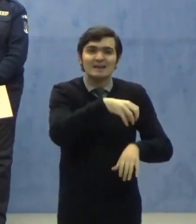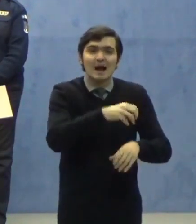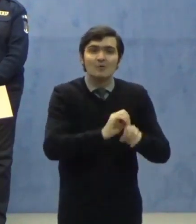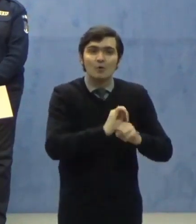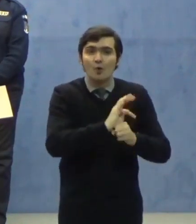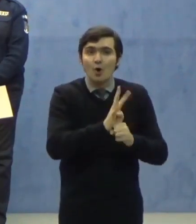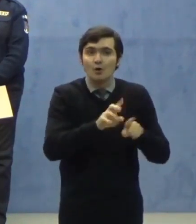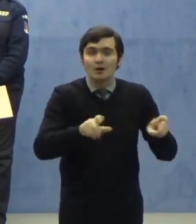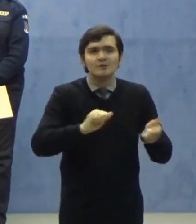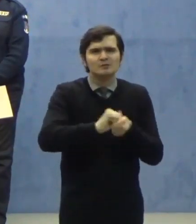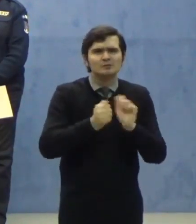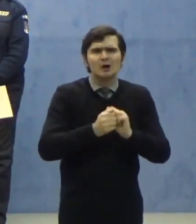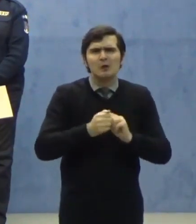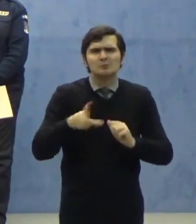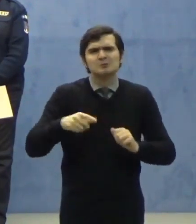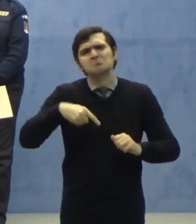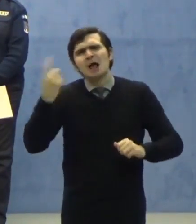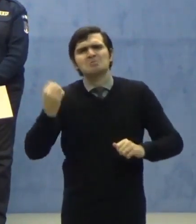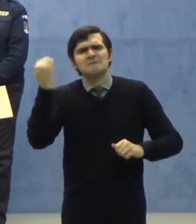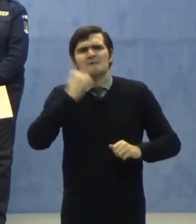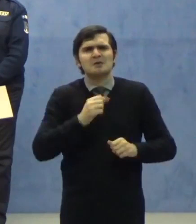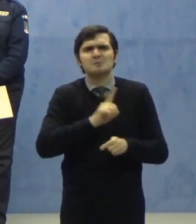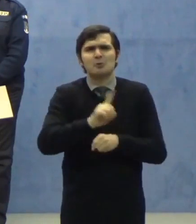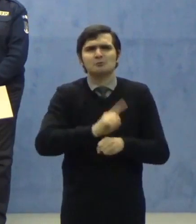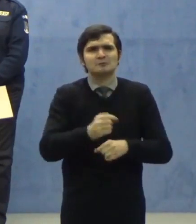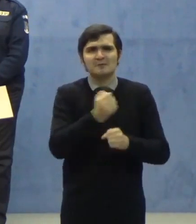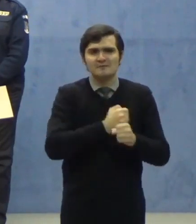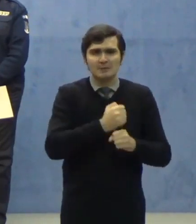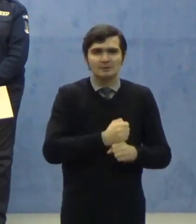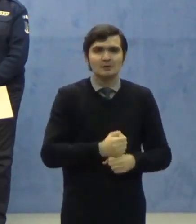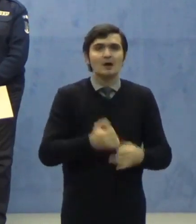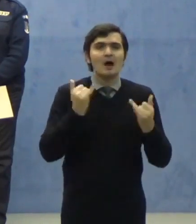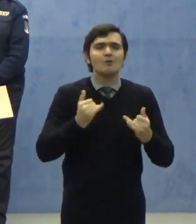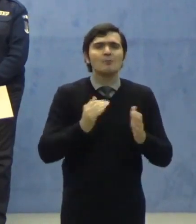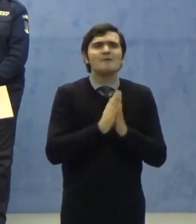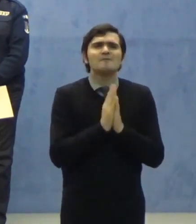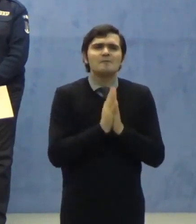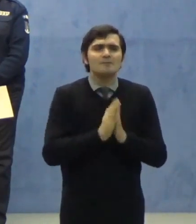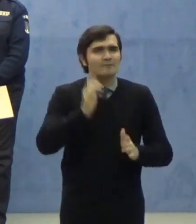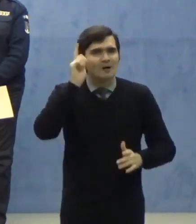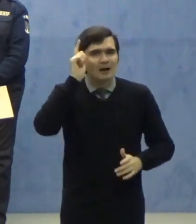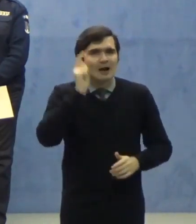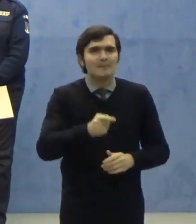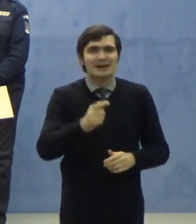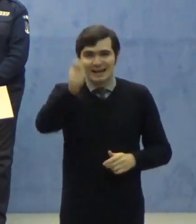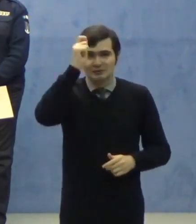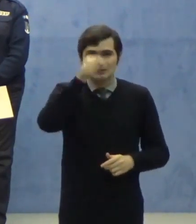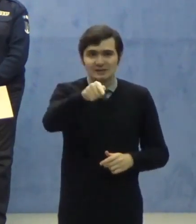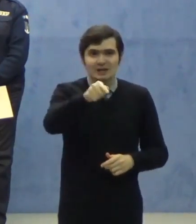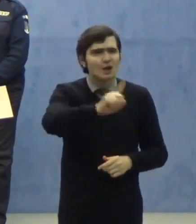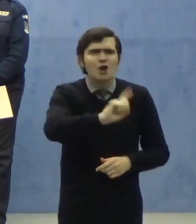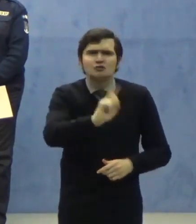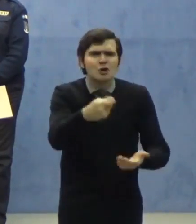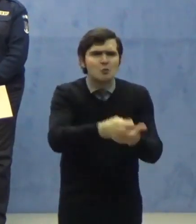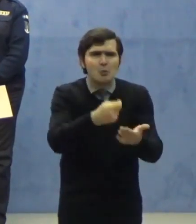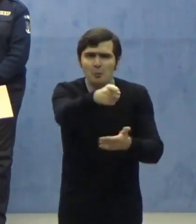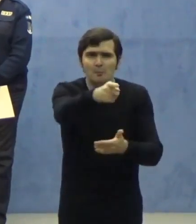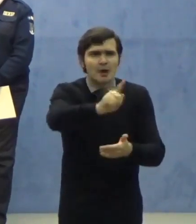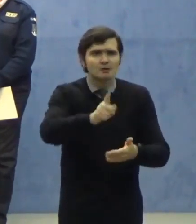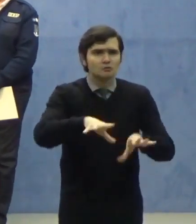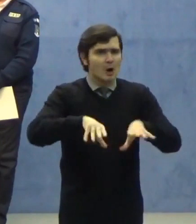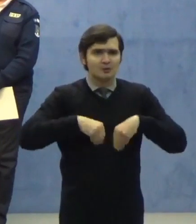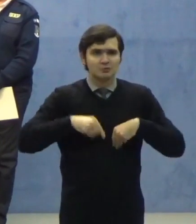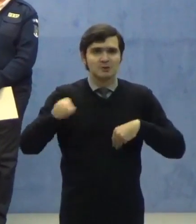sunt alte produse farmaceutice. Fac apel la cetățeni să nu cumpere sau să nu accepte așa zise